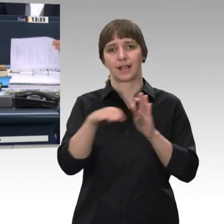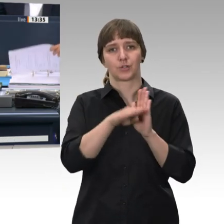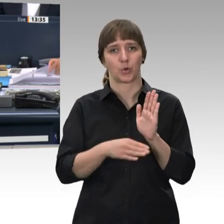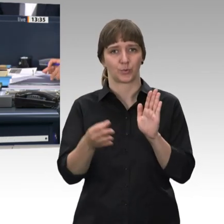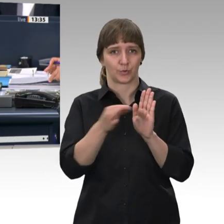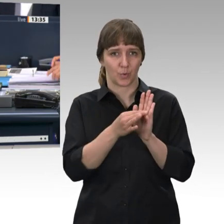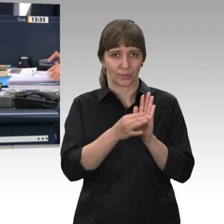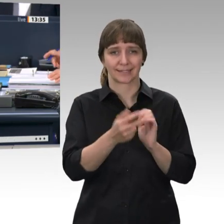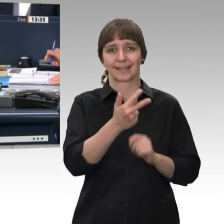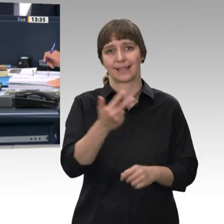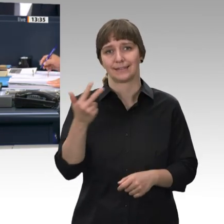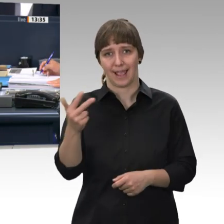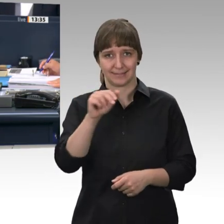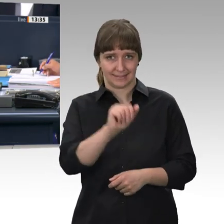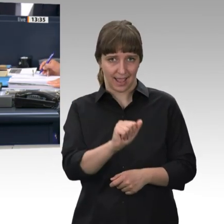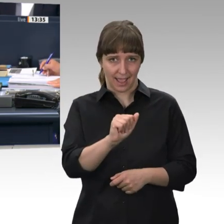33 a bis 33 i.